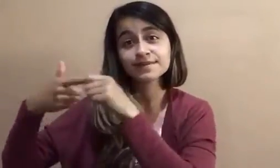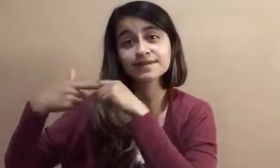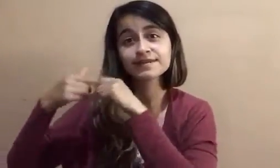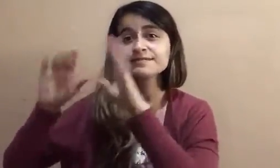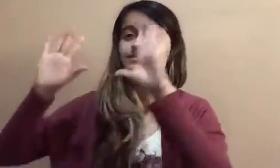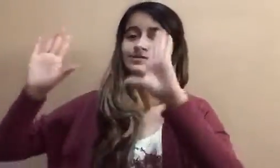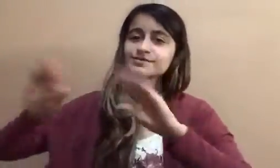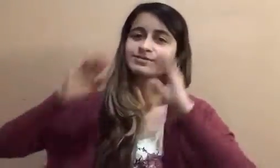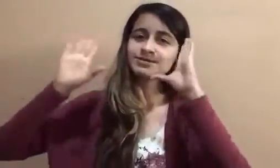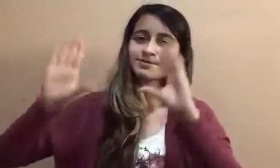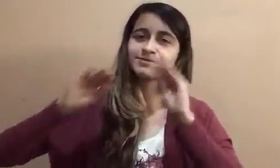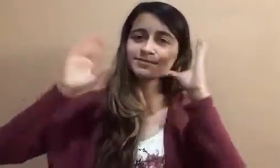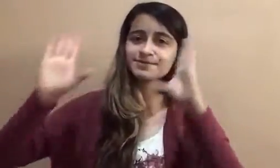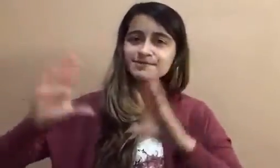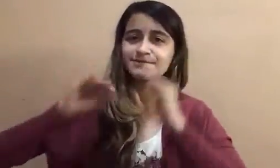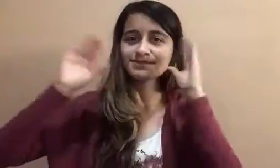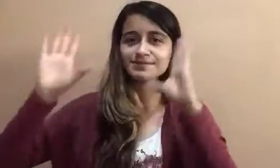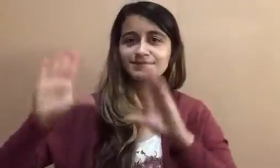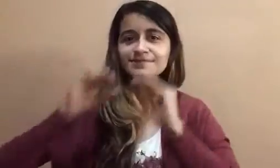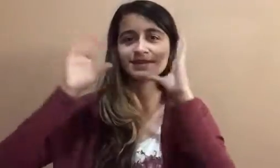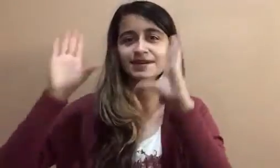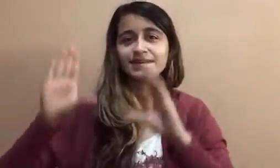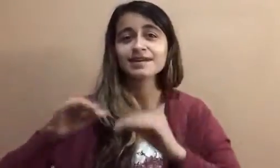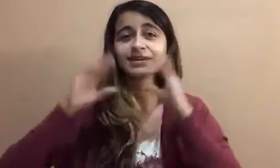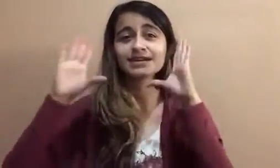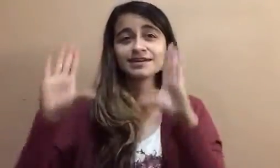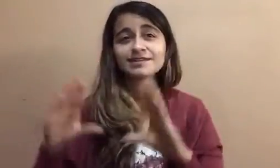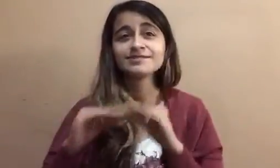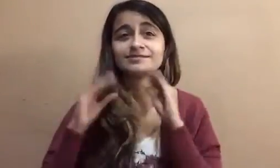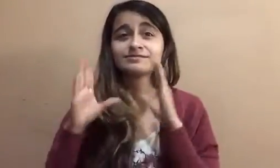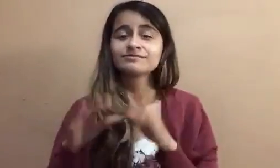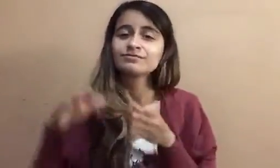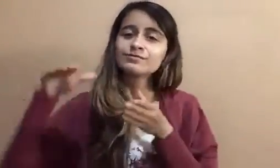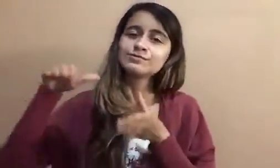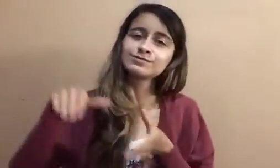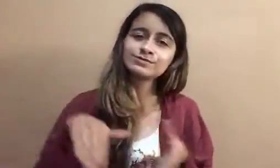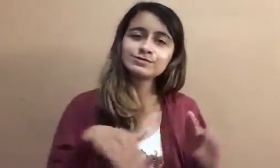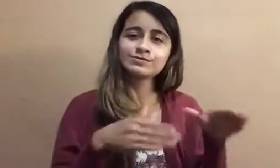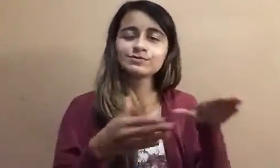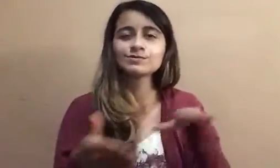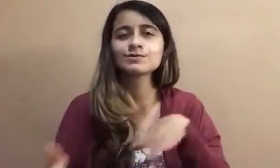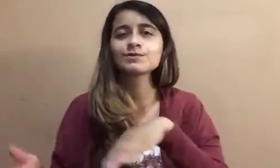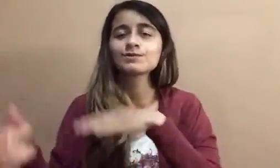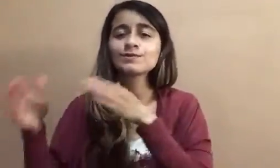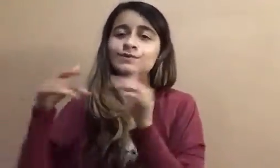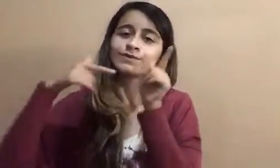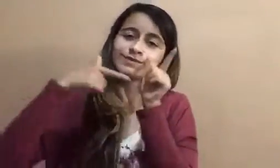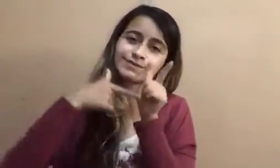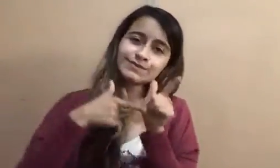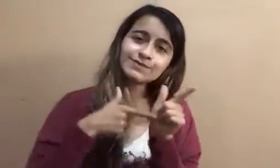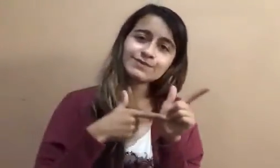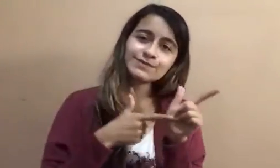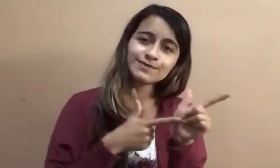Guíenme, enseñenme la senda a seguir.